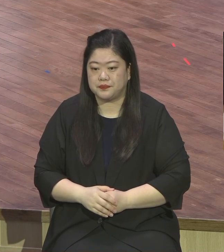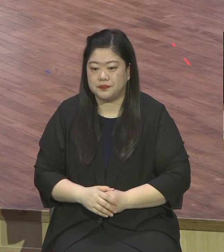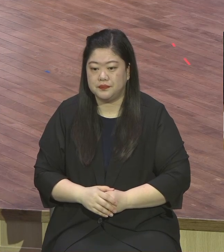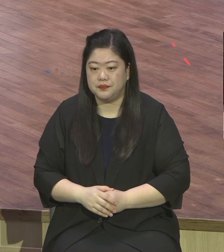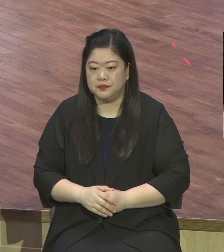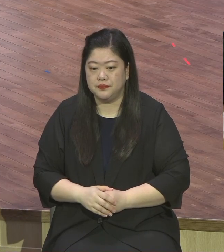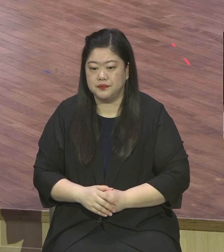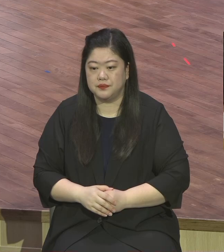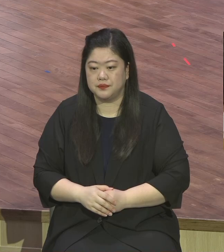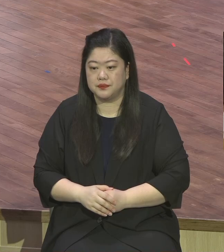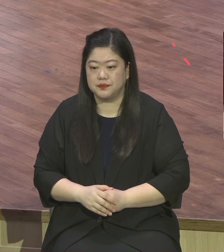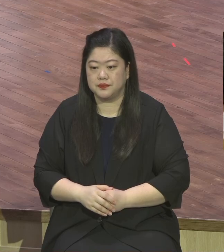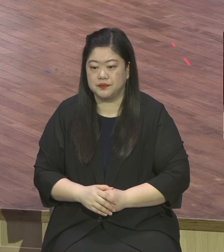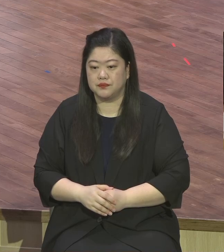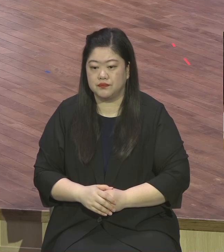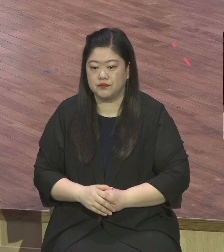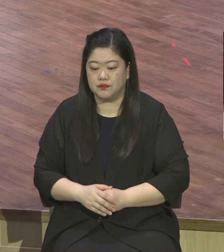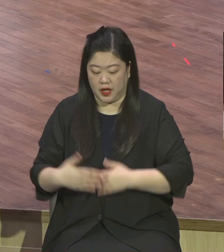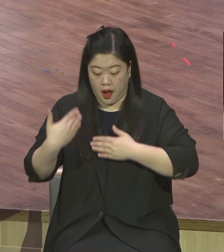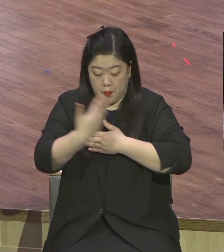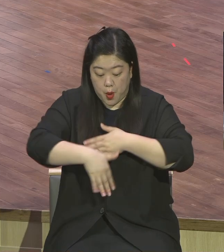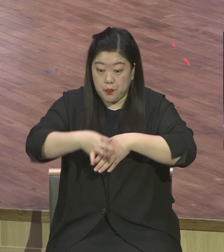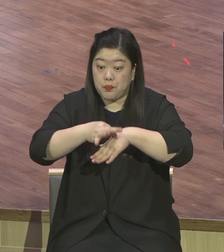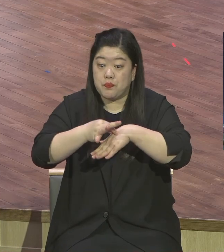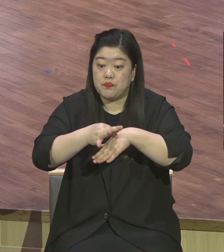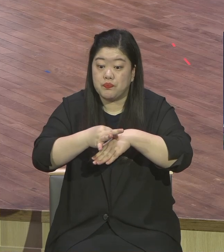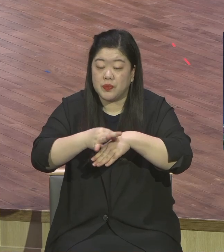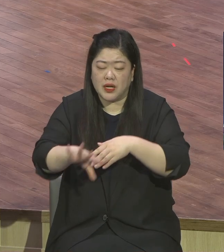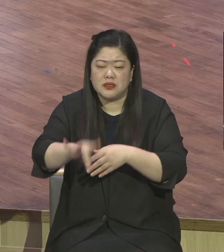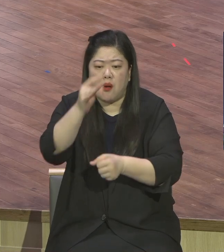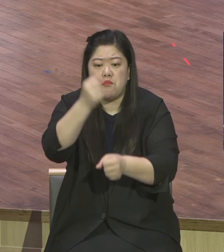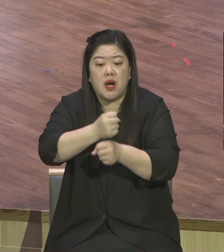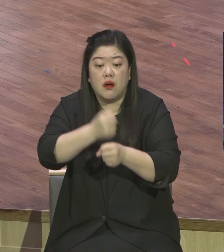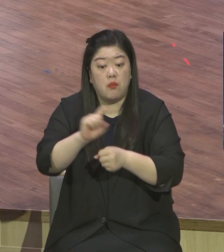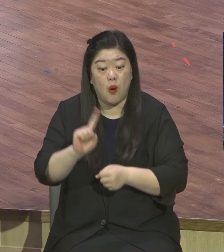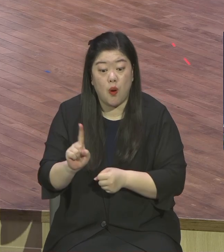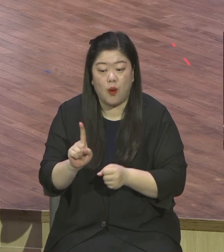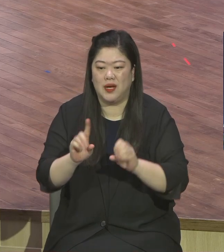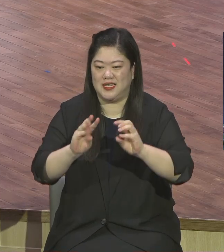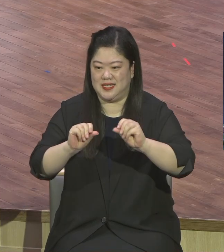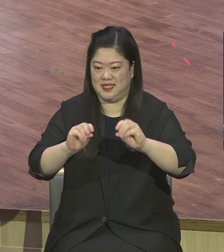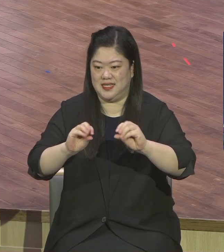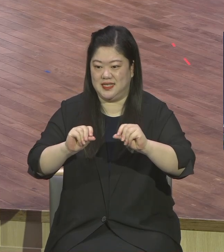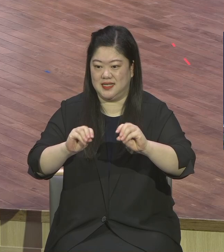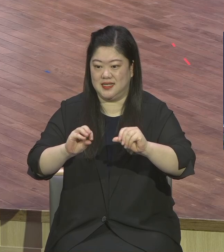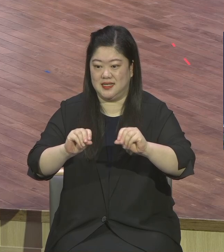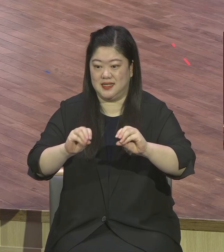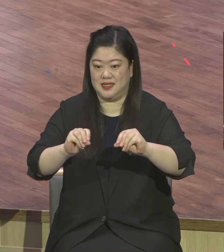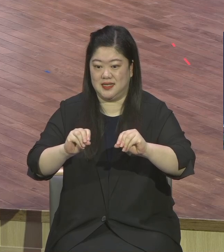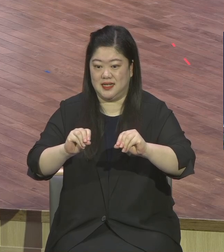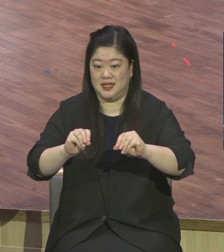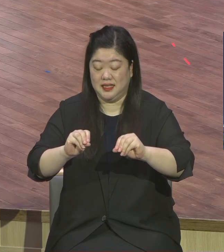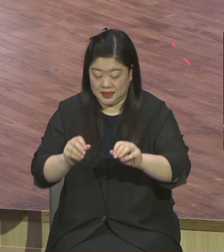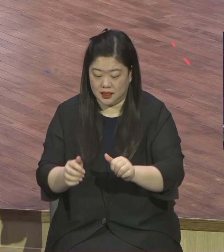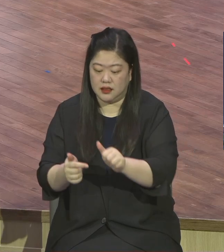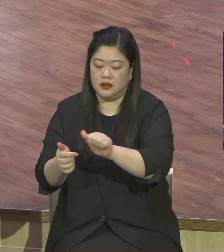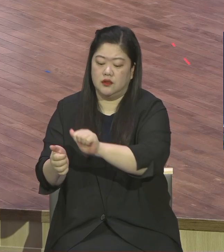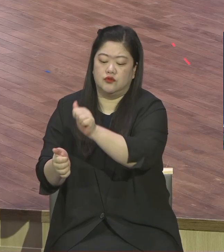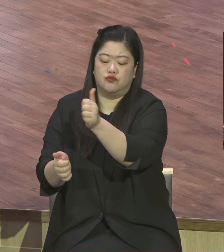원래 재료가 흙이에요. 흙으로 만들기 때문에 흙으로 가야 돼요. 또 흙으로 만들기 때문에 흙에서